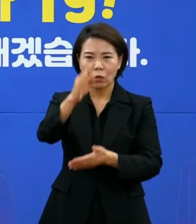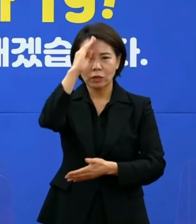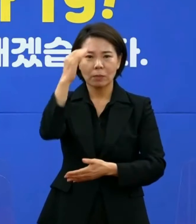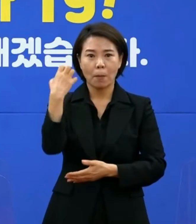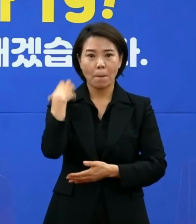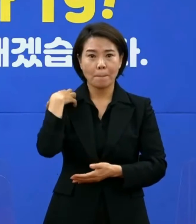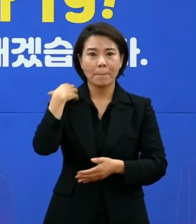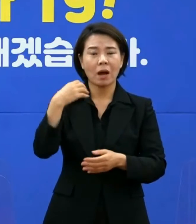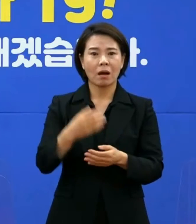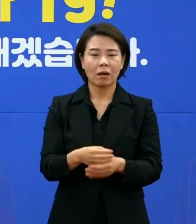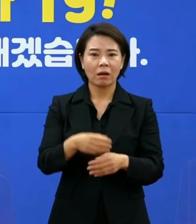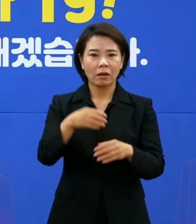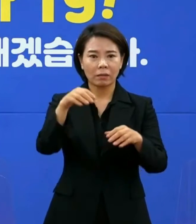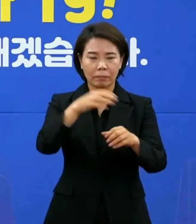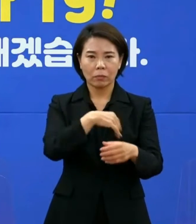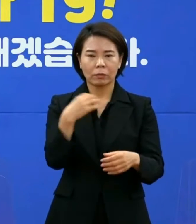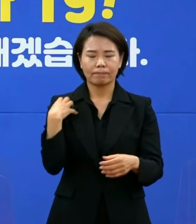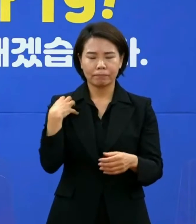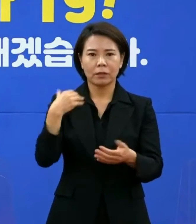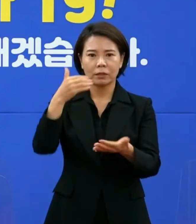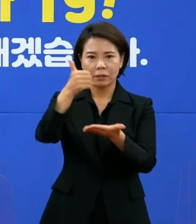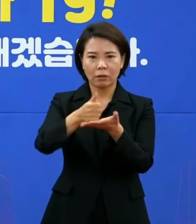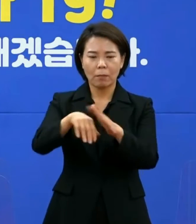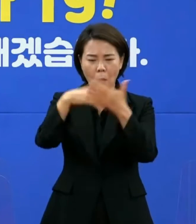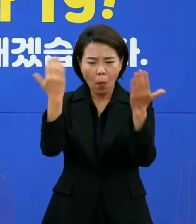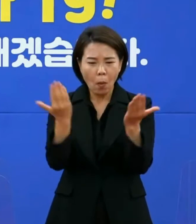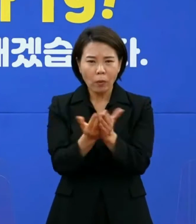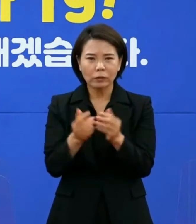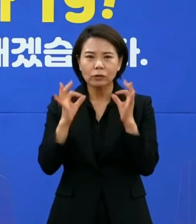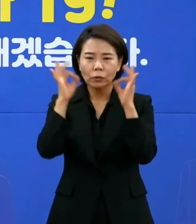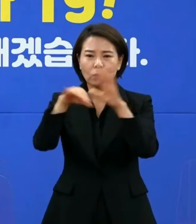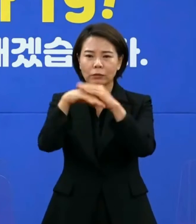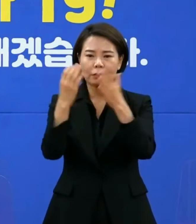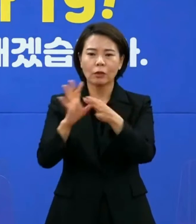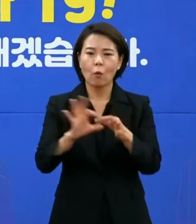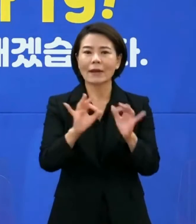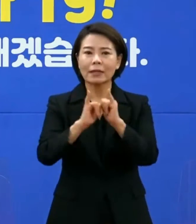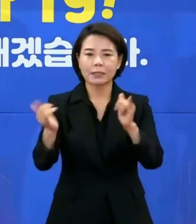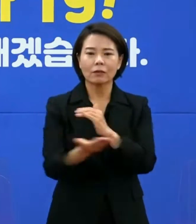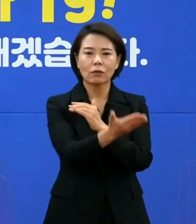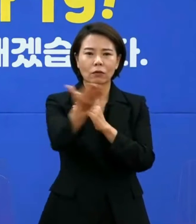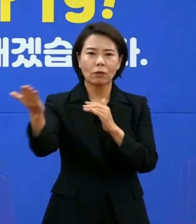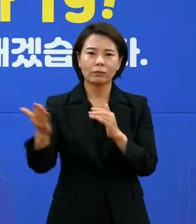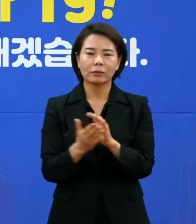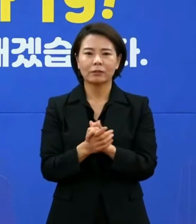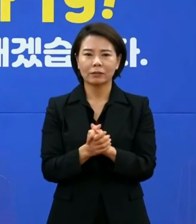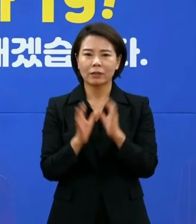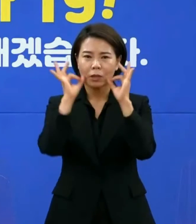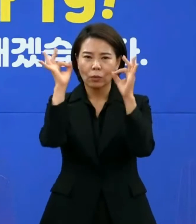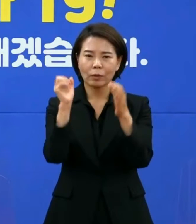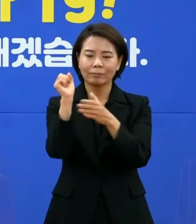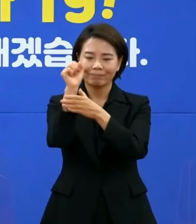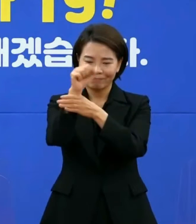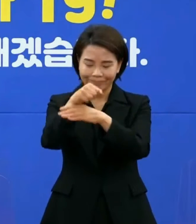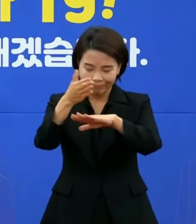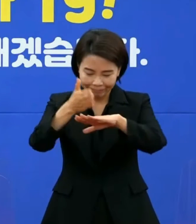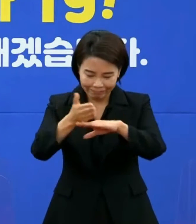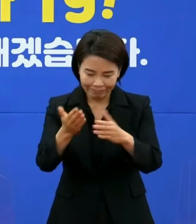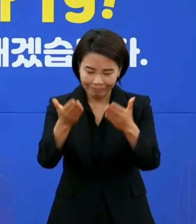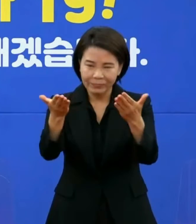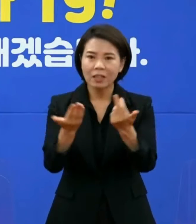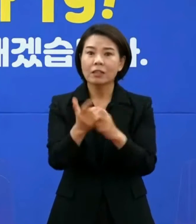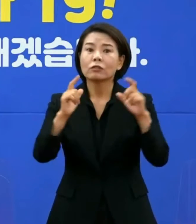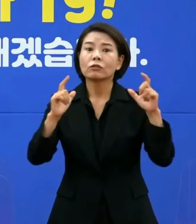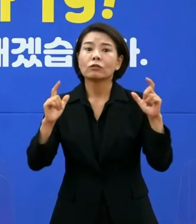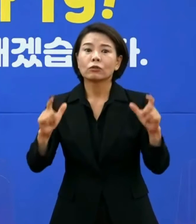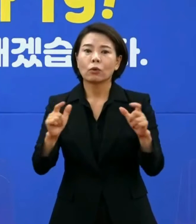그리고 국민을 지키기 위해 모든 노력을 다하시는 관계자 여러분의 노고에 머리 숙여 감사드립니다. 제주도도